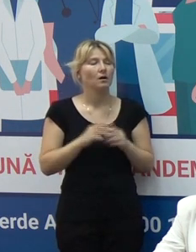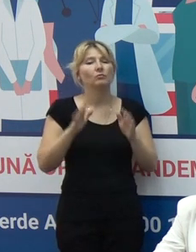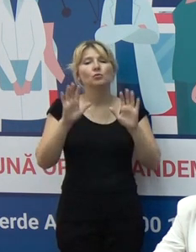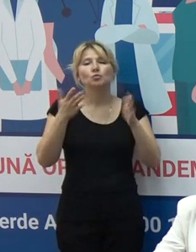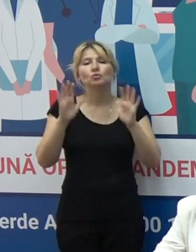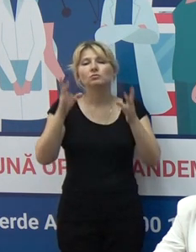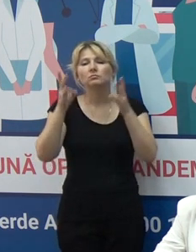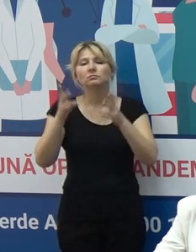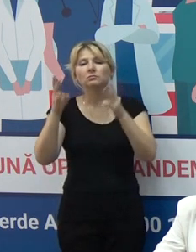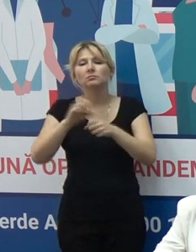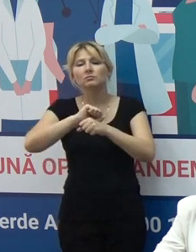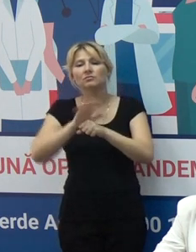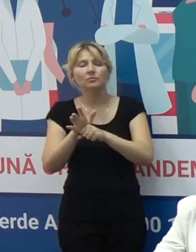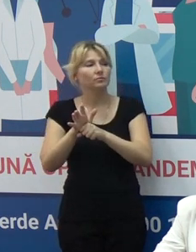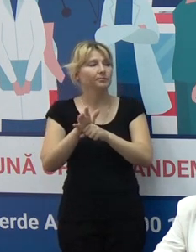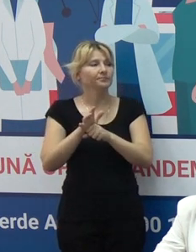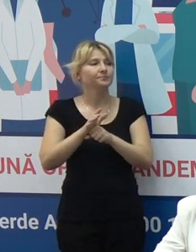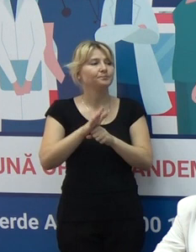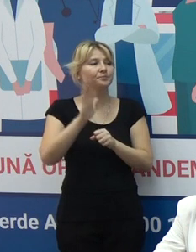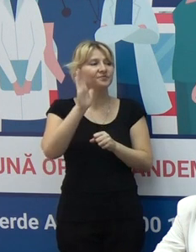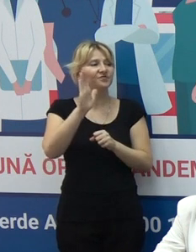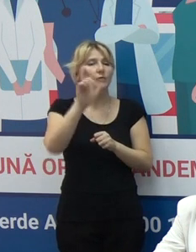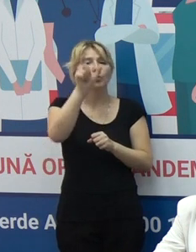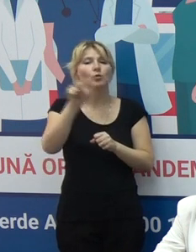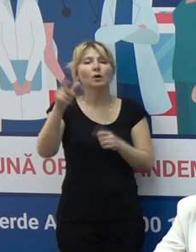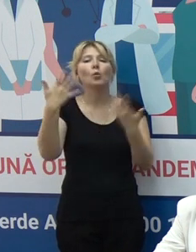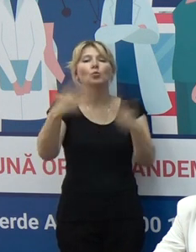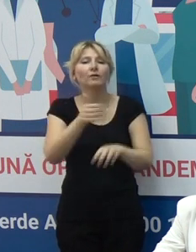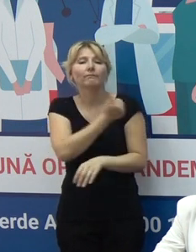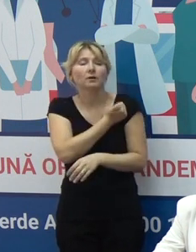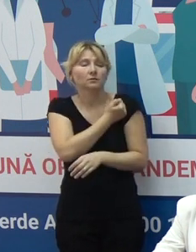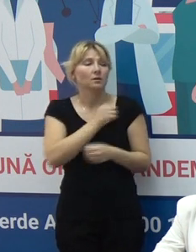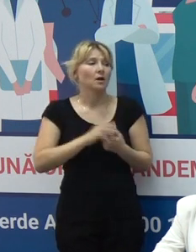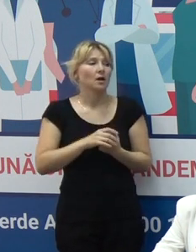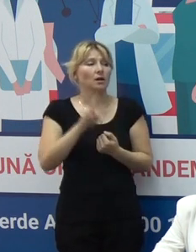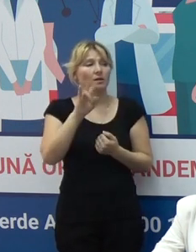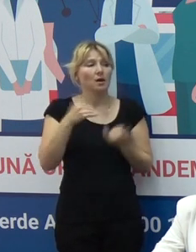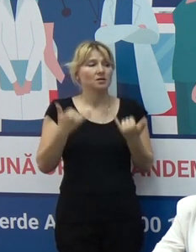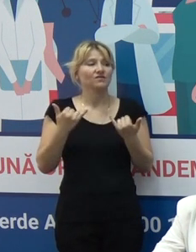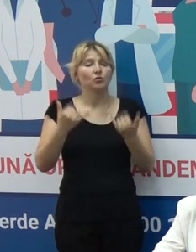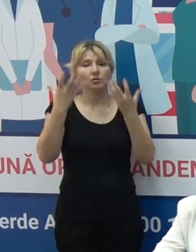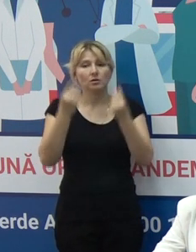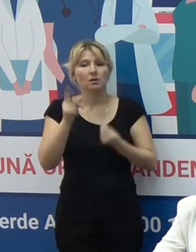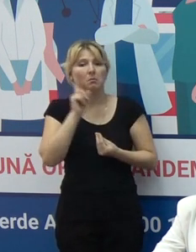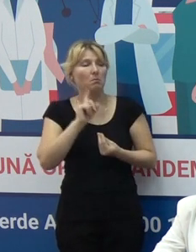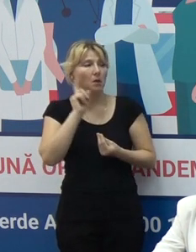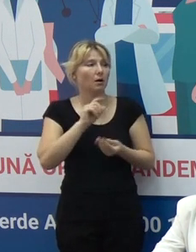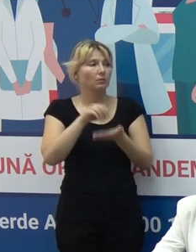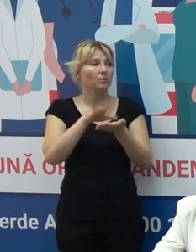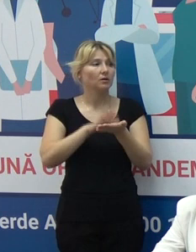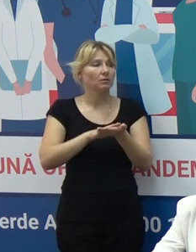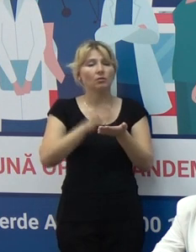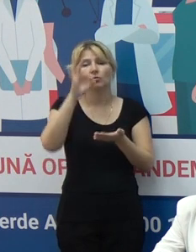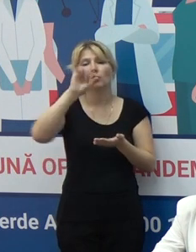de infecție COVID-19 în rândul persoanelor care s-au vaccinat. Până în momentul de față, acest procentaj